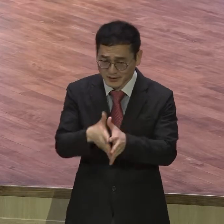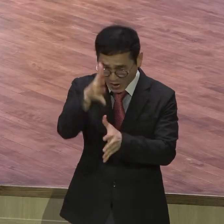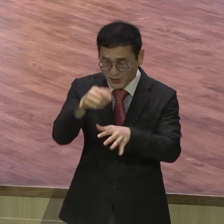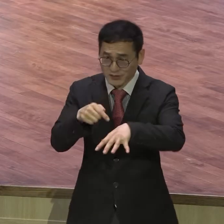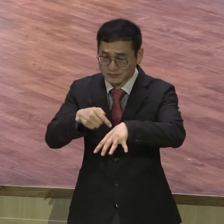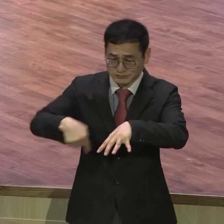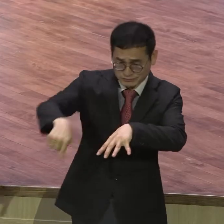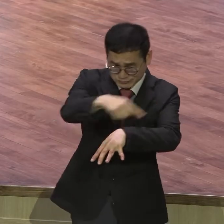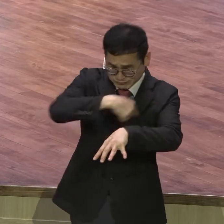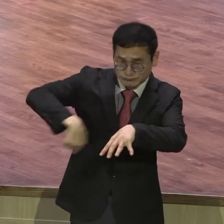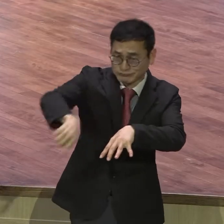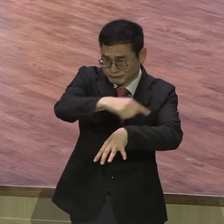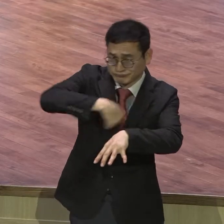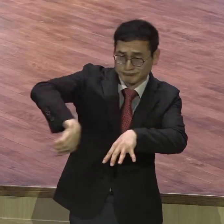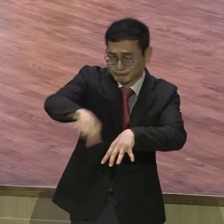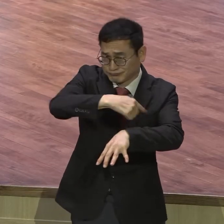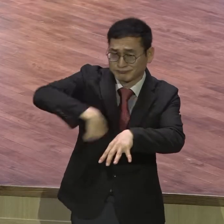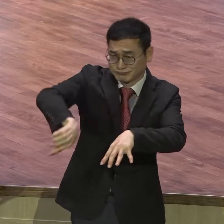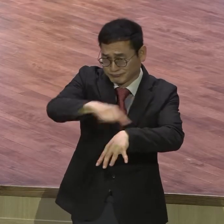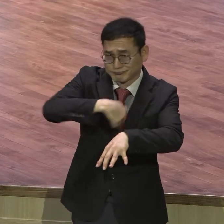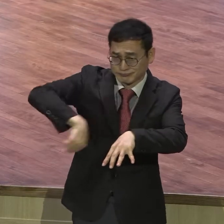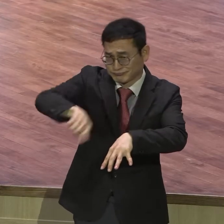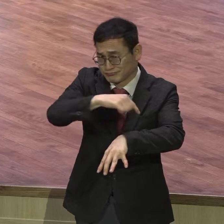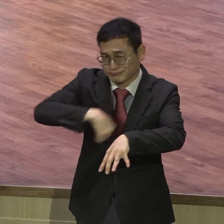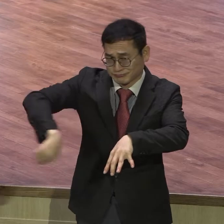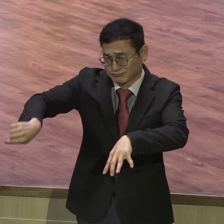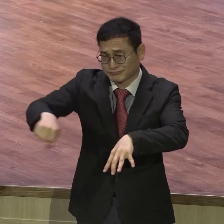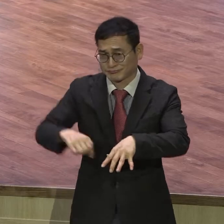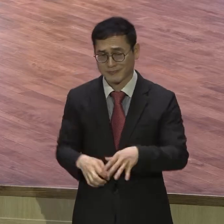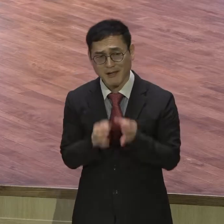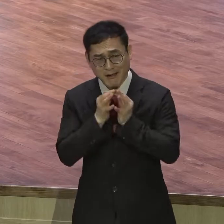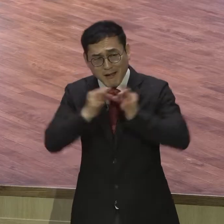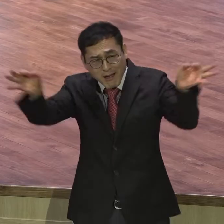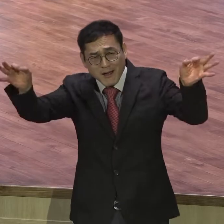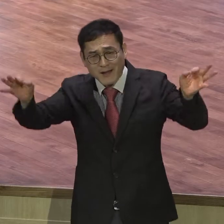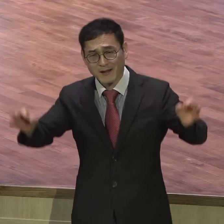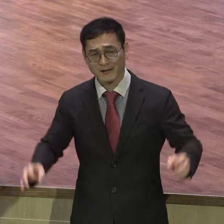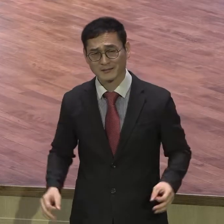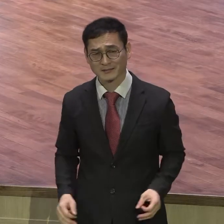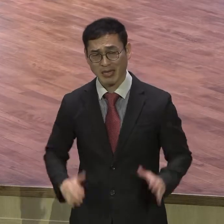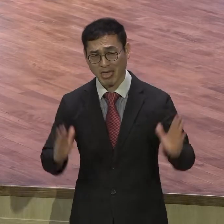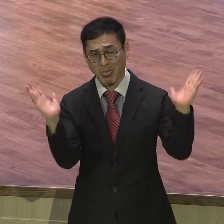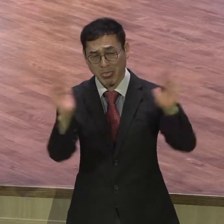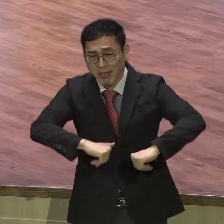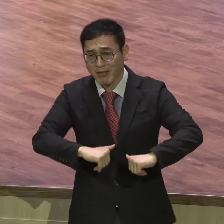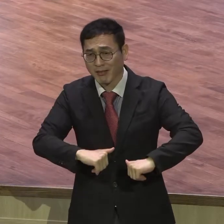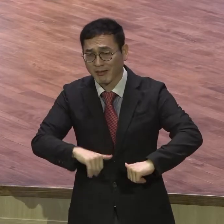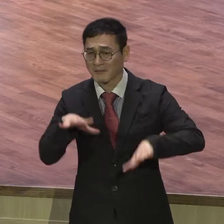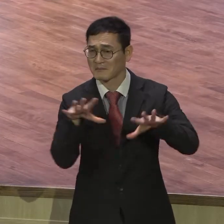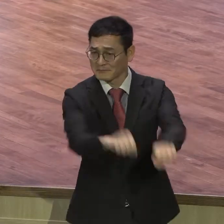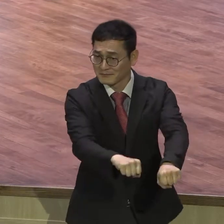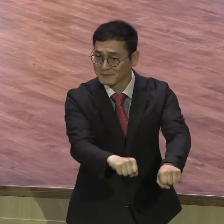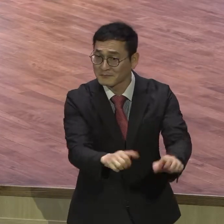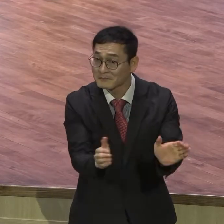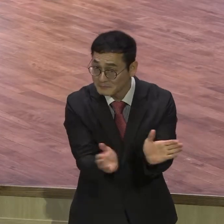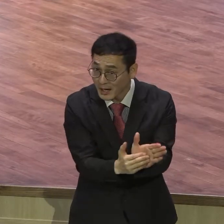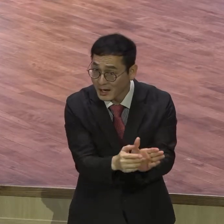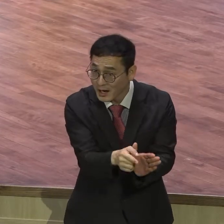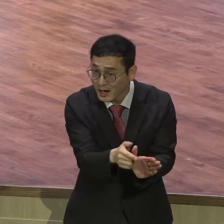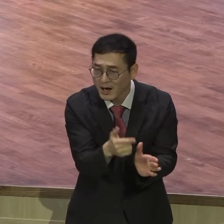싸운다든가 손동은 안 댔어요. 그냥 돌기만 했는데 하나님이 다 안으로 그것도 밖으로 무너지면 도는